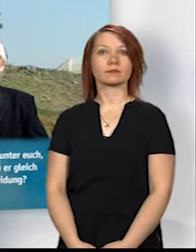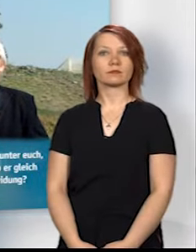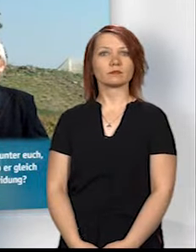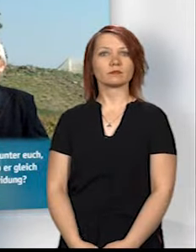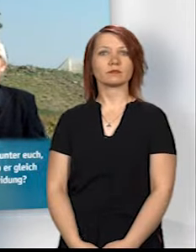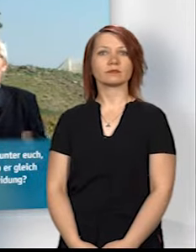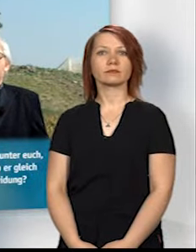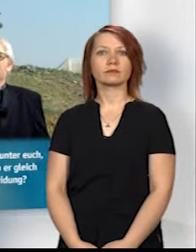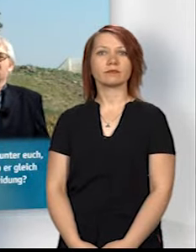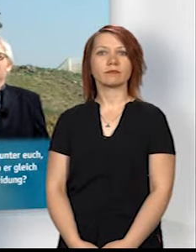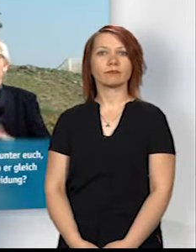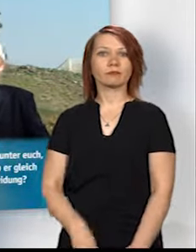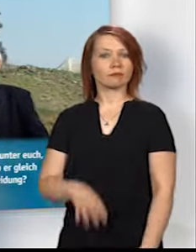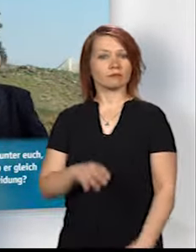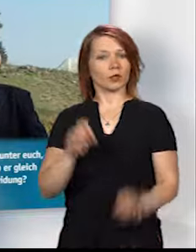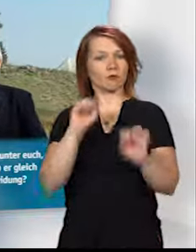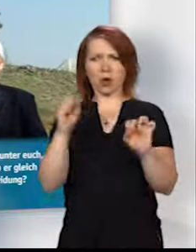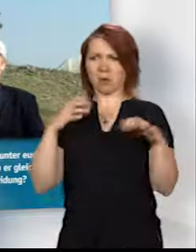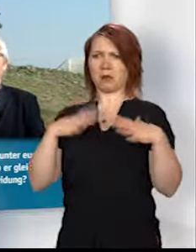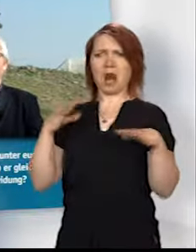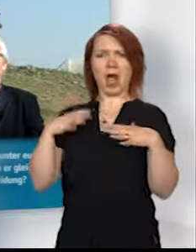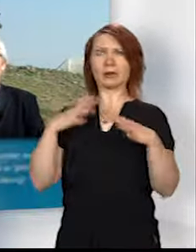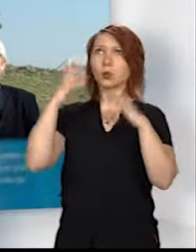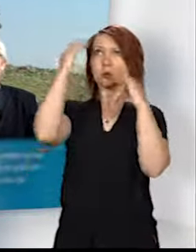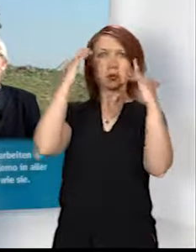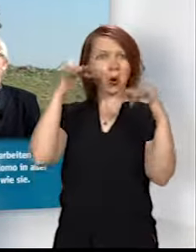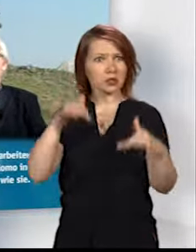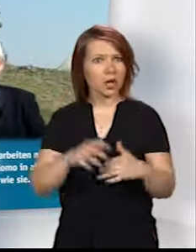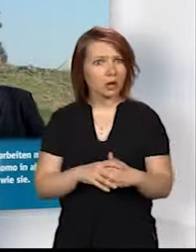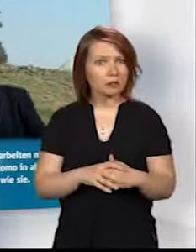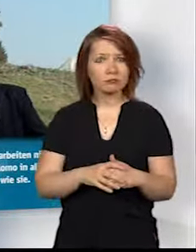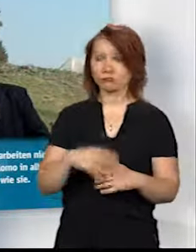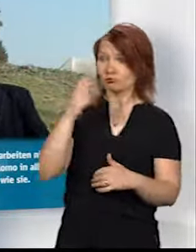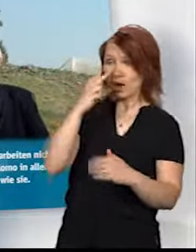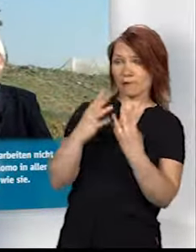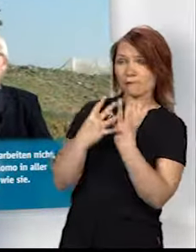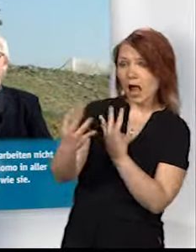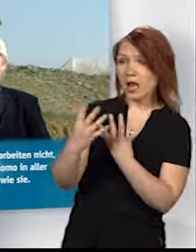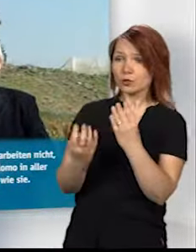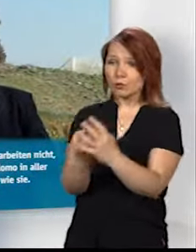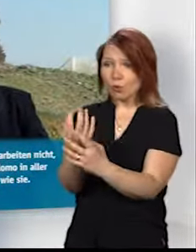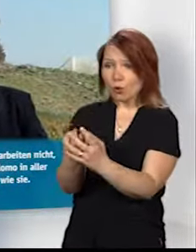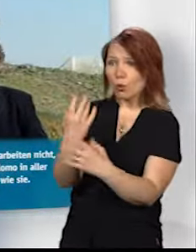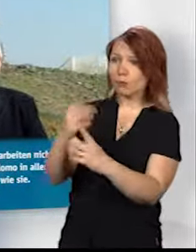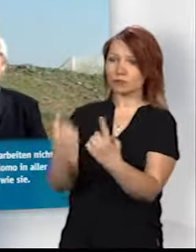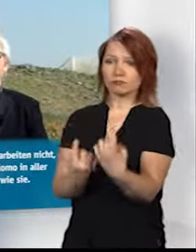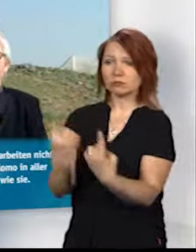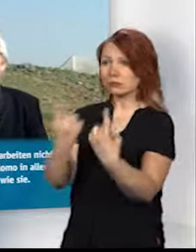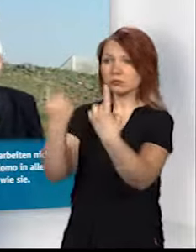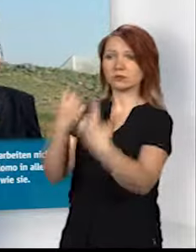Und warum sorgt ihr für die Kleidung? Schaut die Lilien auf dem Felde, wie sie wachsen. Sie arbeiten